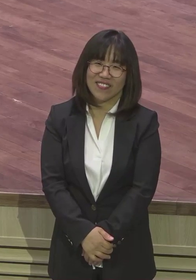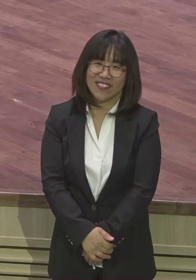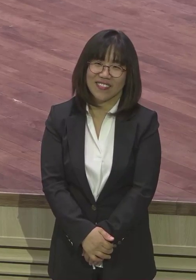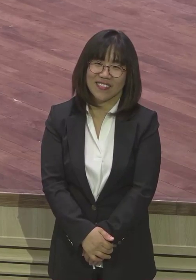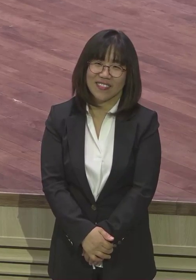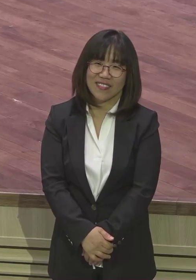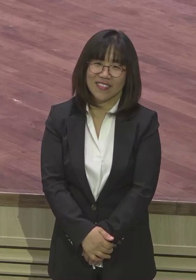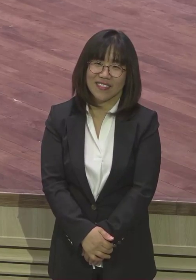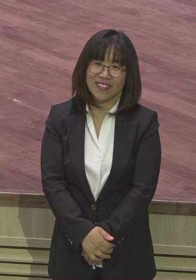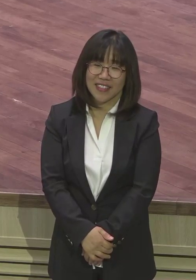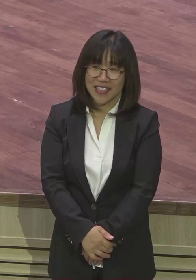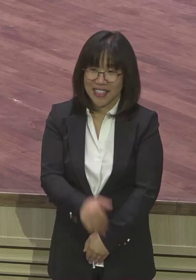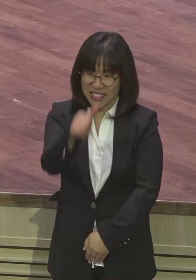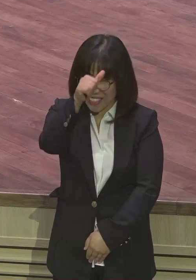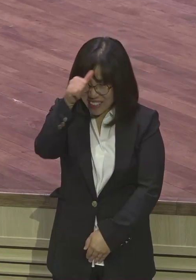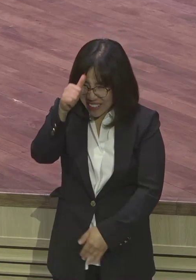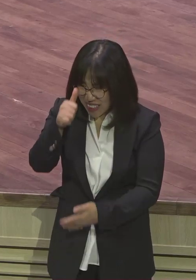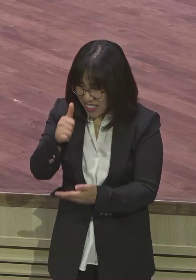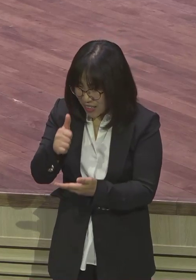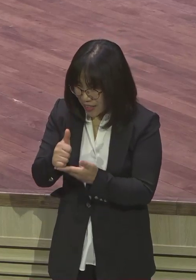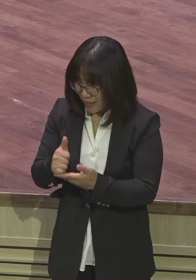장군 장군 맨날 뱉이 나온 거 지금까지 변화가